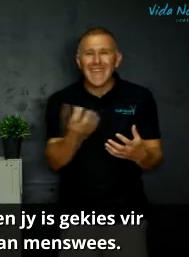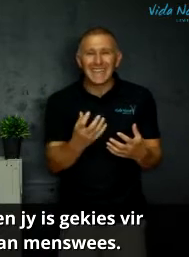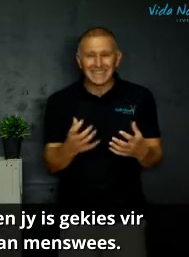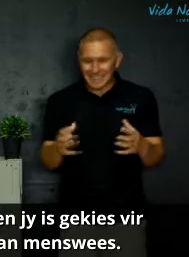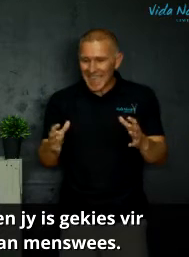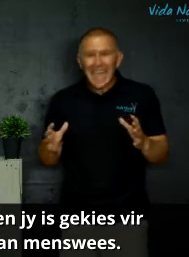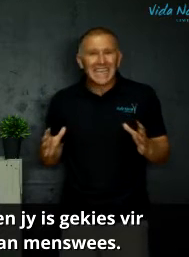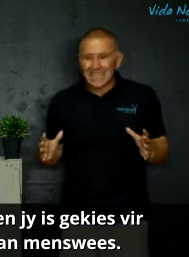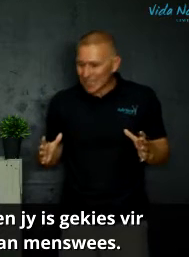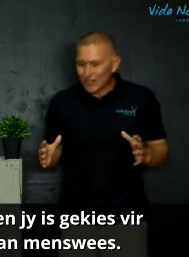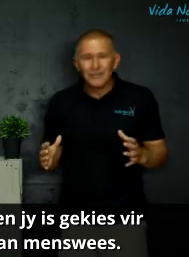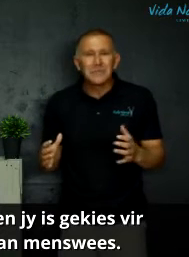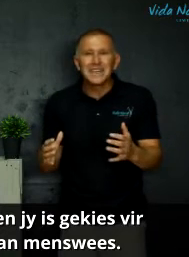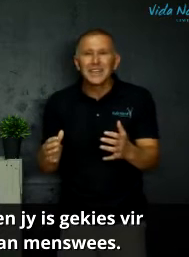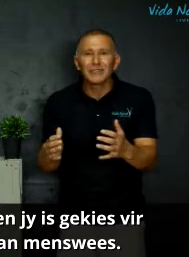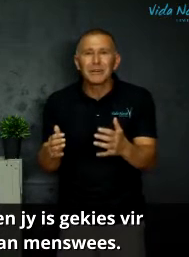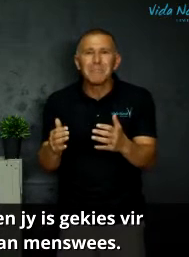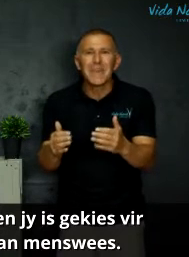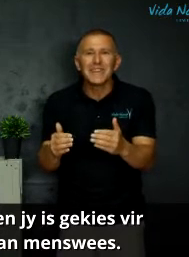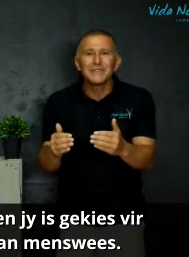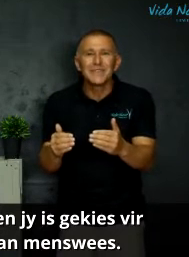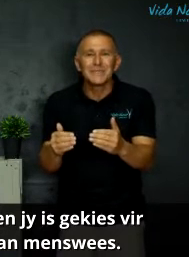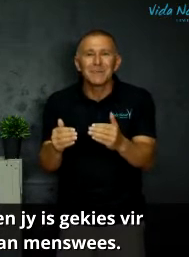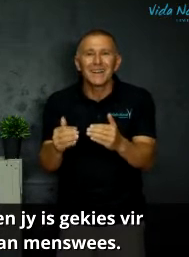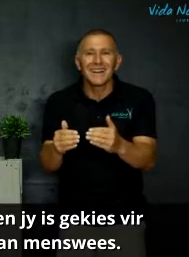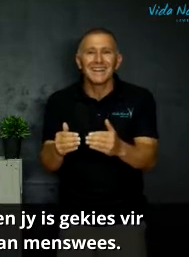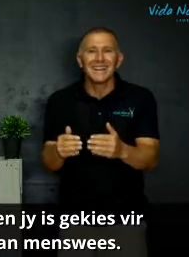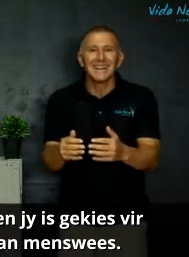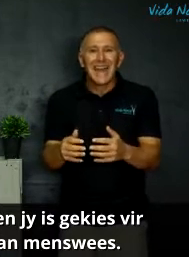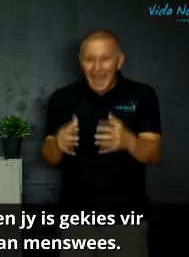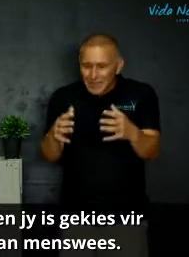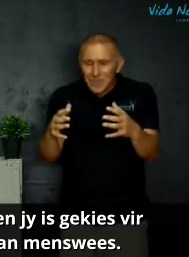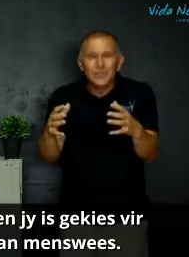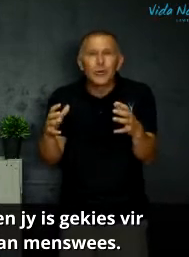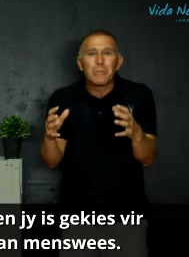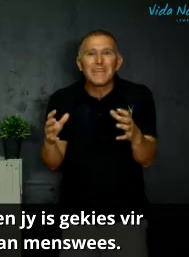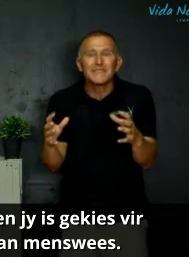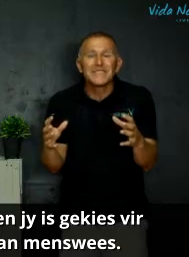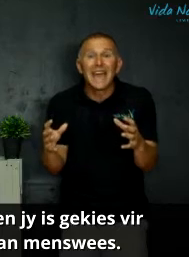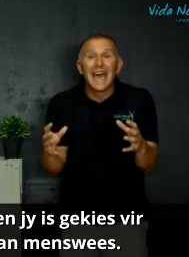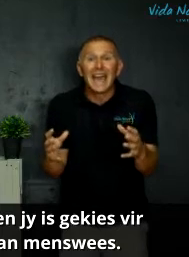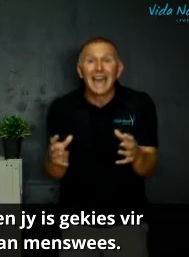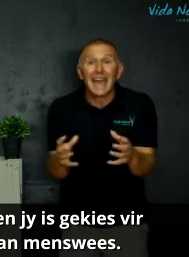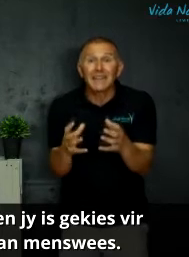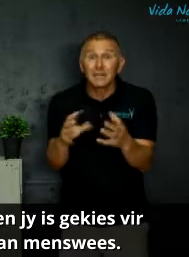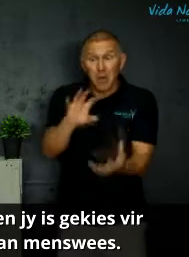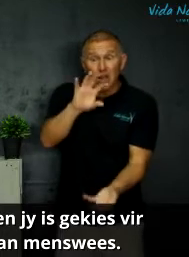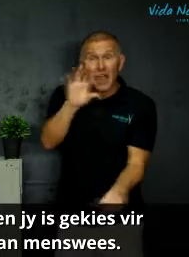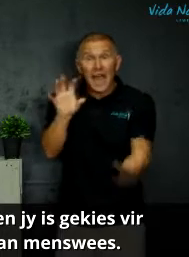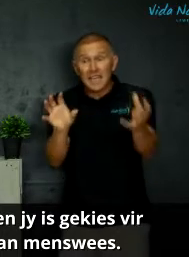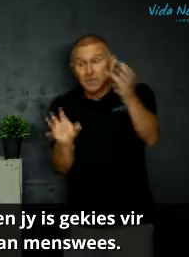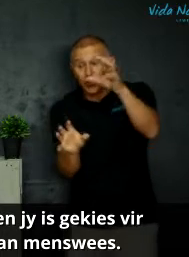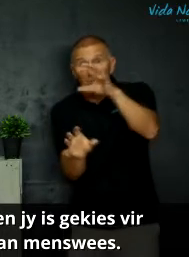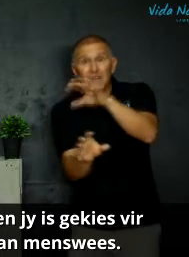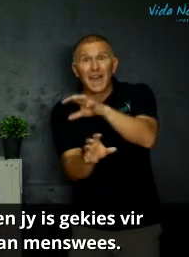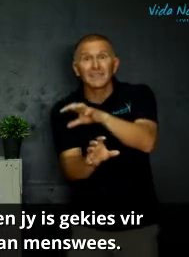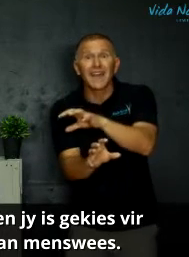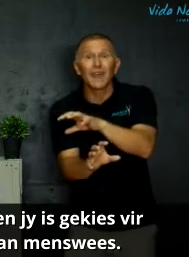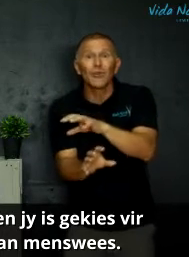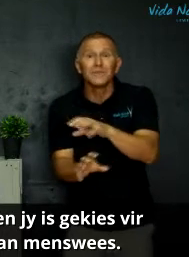mens het die nieuwe manier van mens wees begin hy is bezig om mens wees recht te maak hy is bezig om die wereld recht om